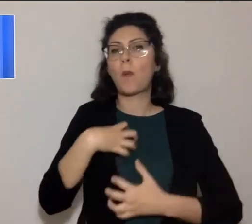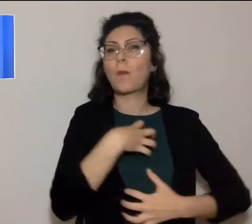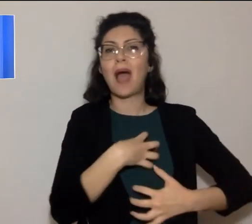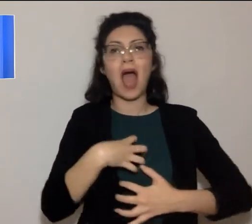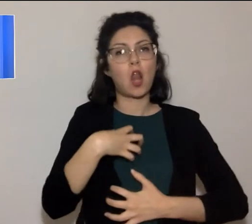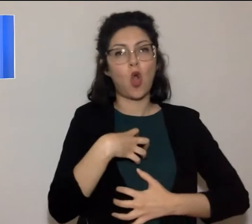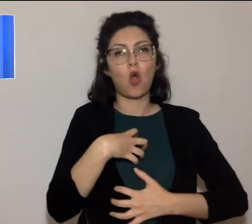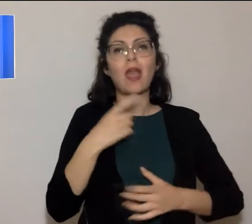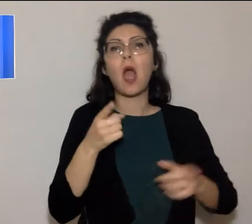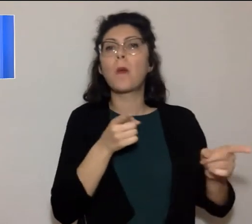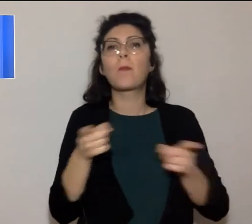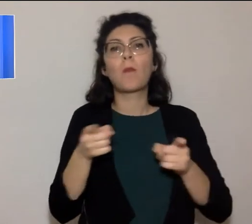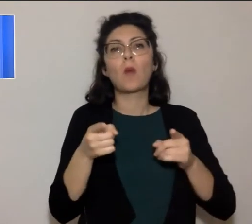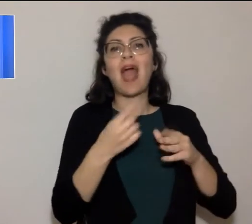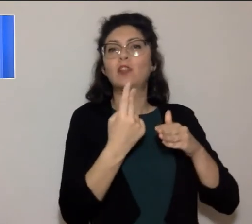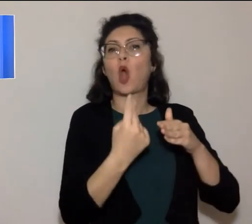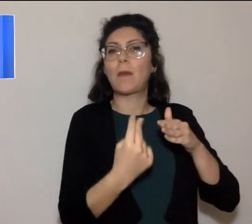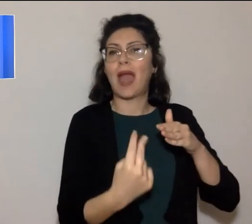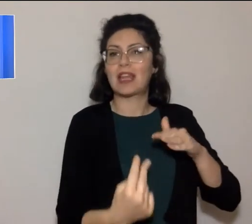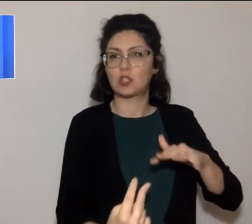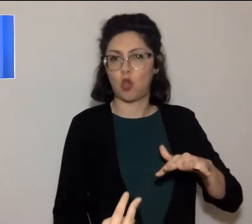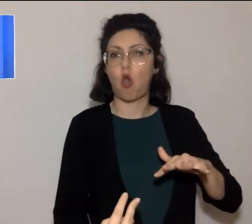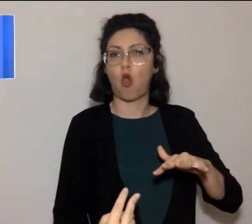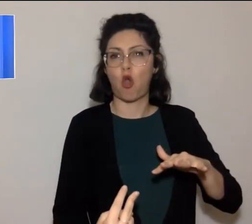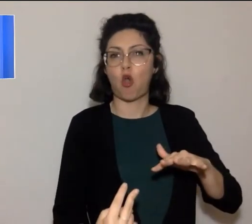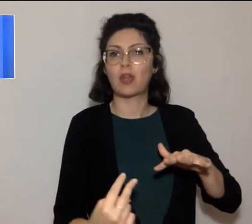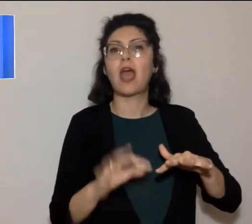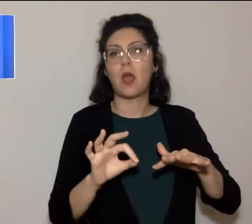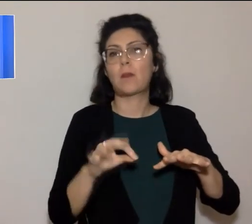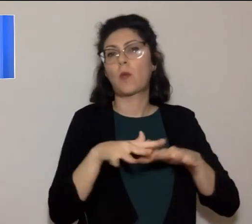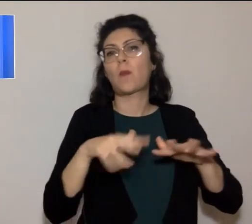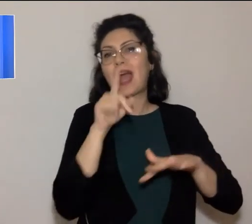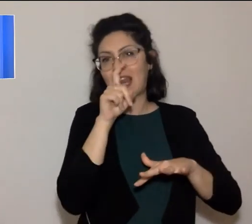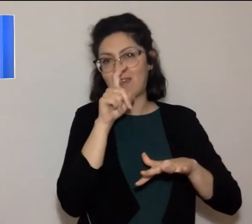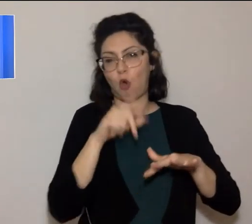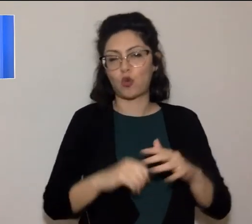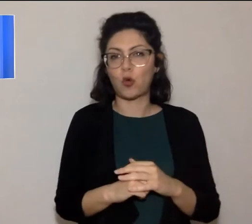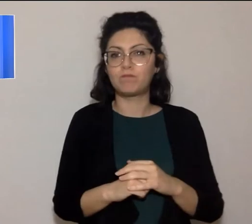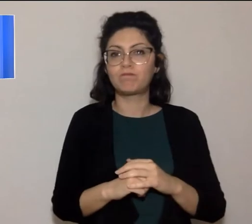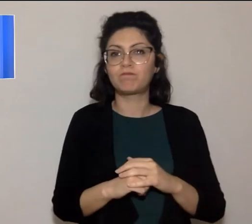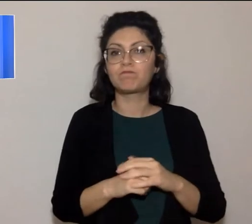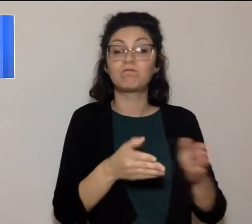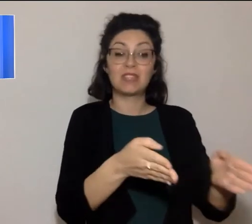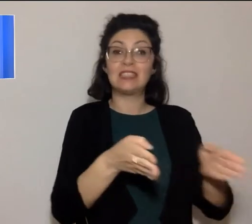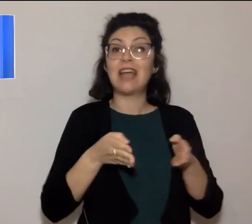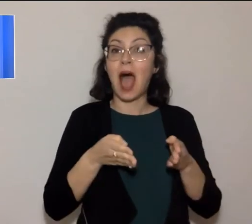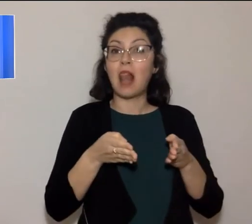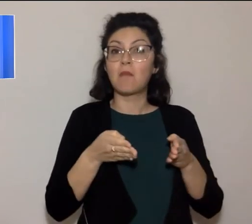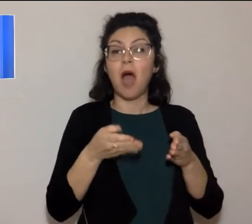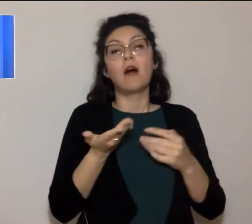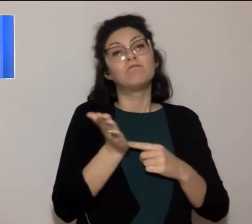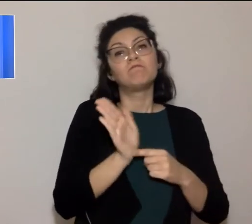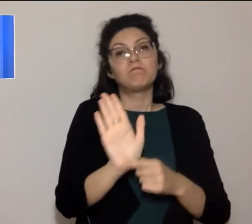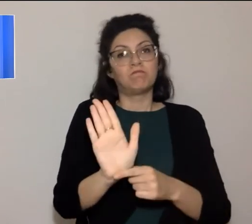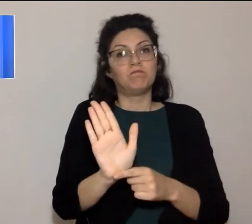un'immersione subacquea nel mare di Livorno. La salma è esposta da oggi alle